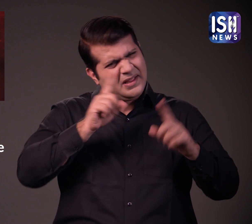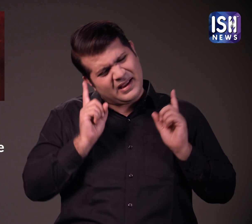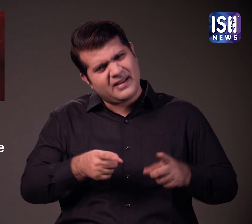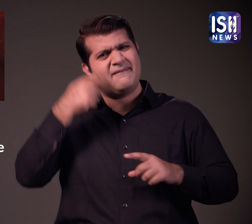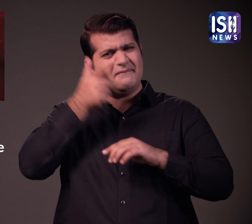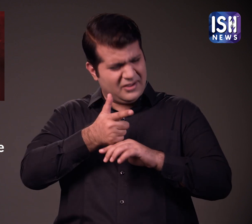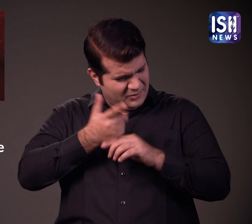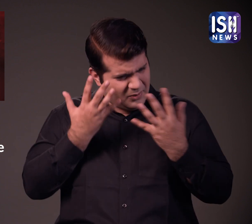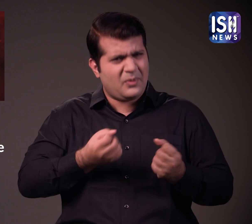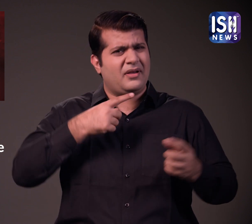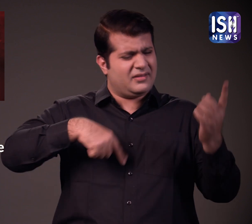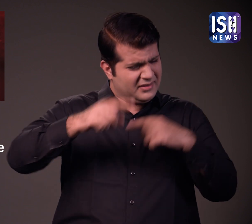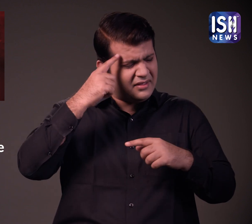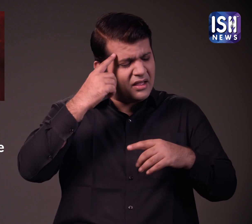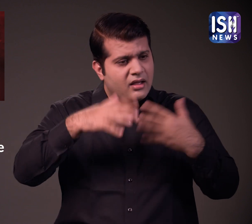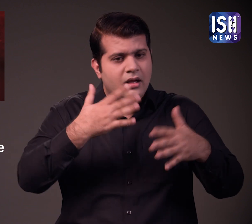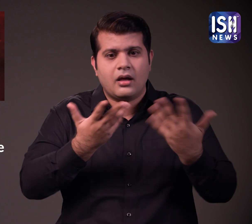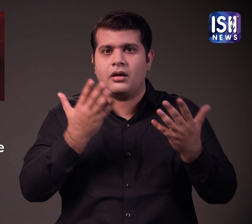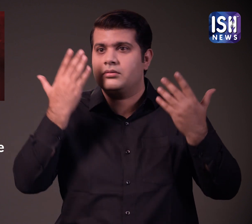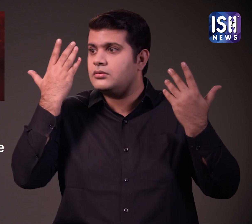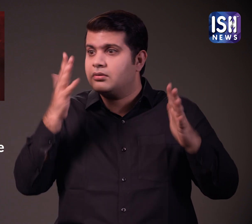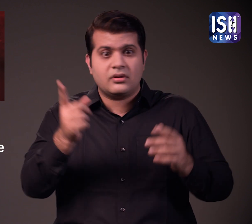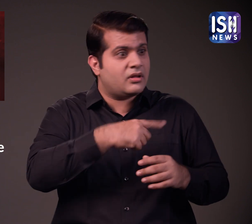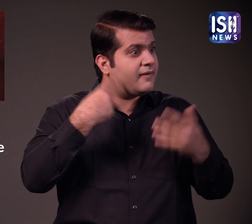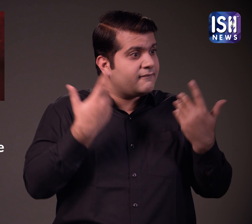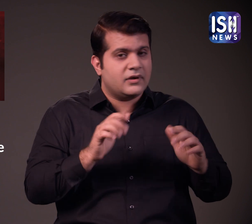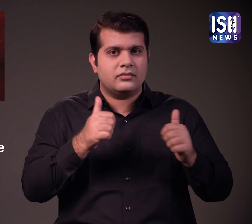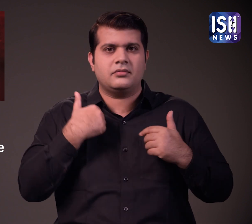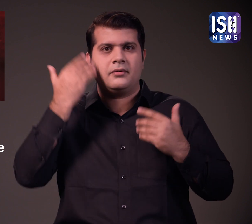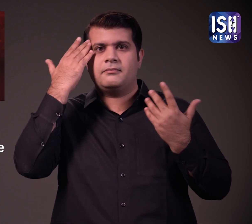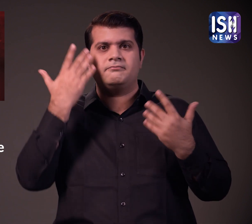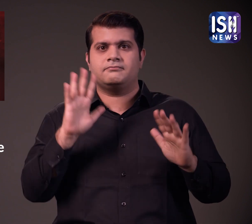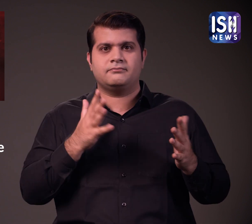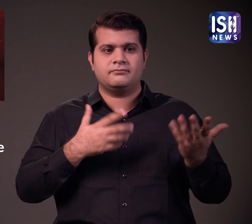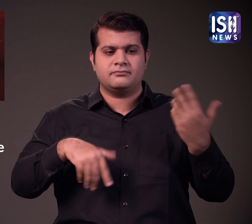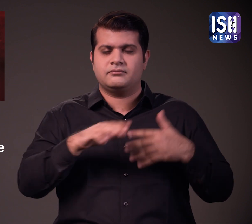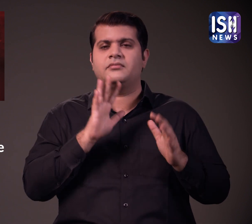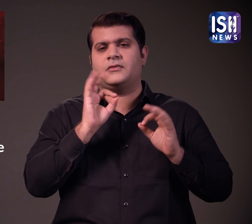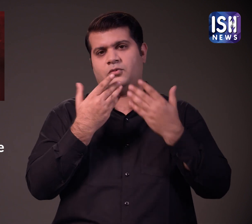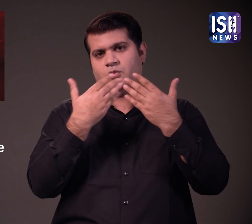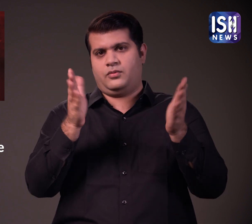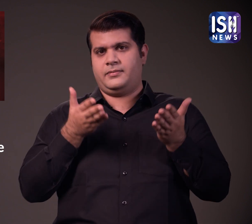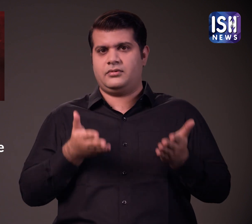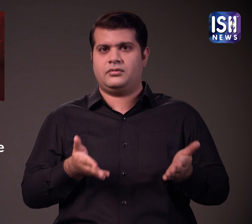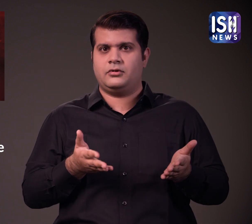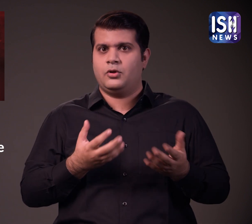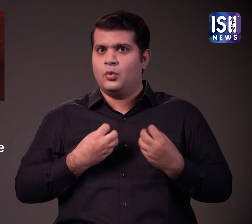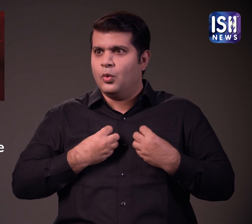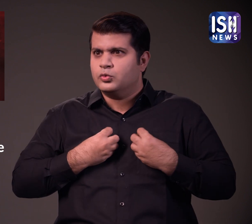वीडियो शूट तो होना ही था लेकिन हुआ या नहीं किसी को नहीं पता ये थे चौकाने वाले बिंदू